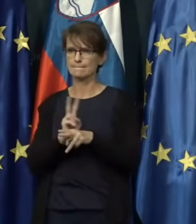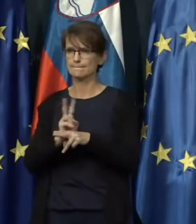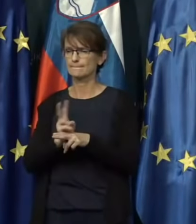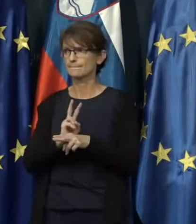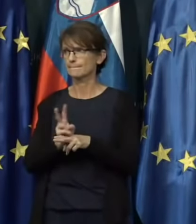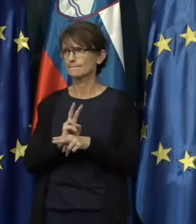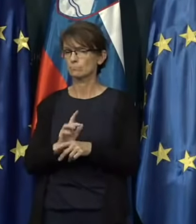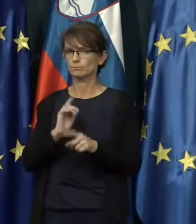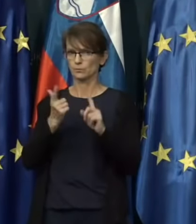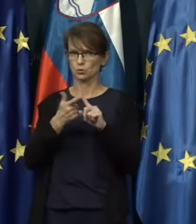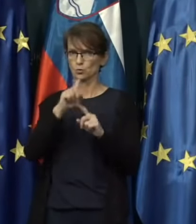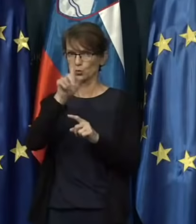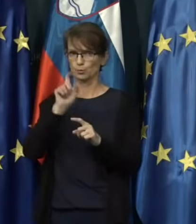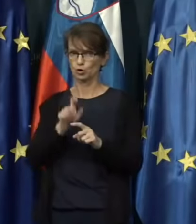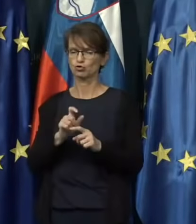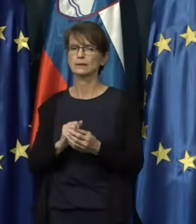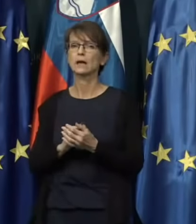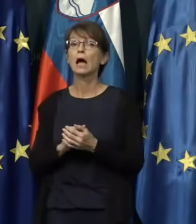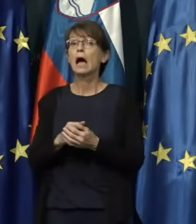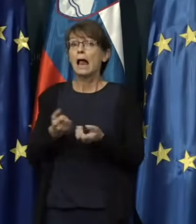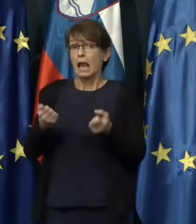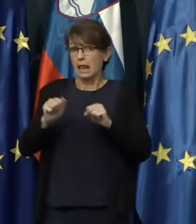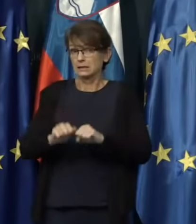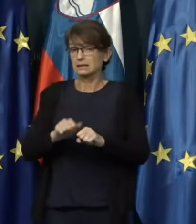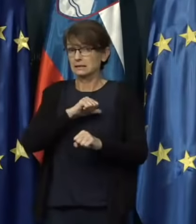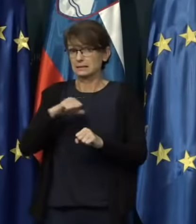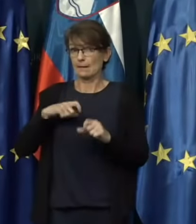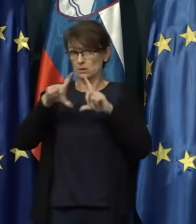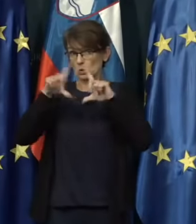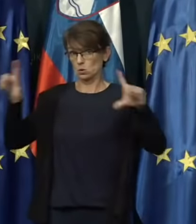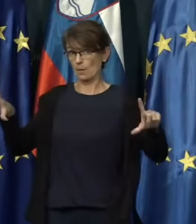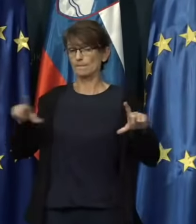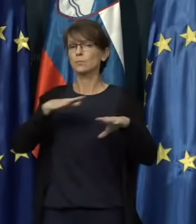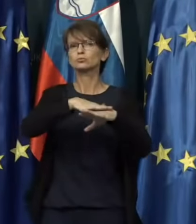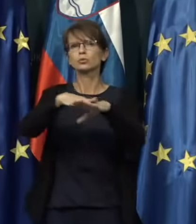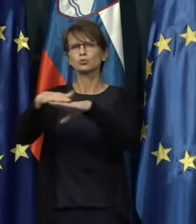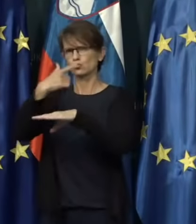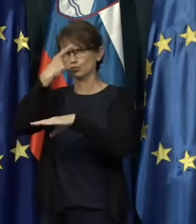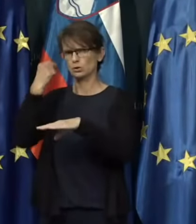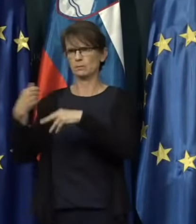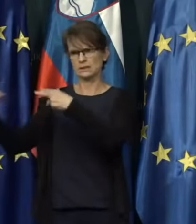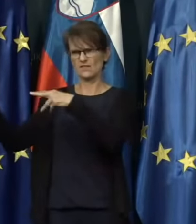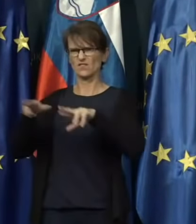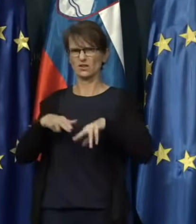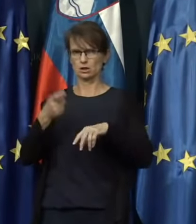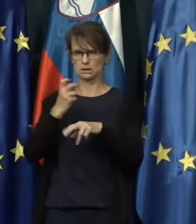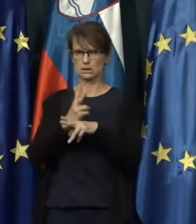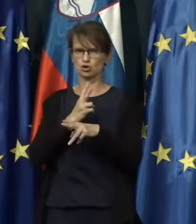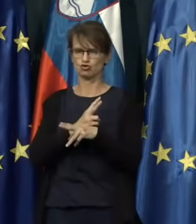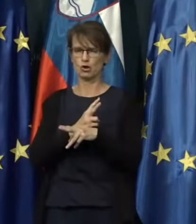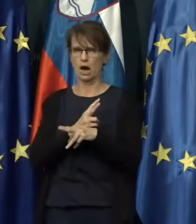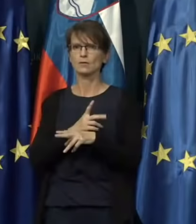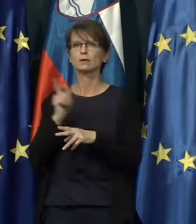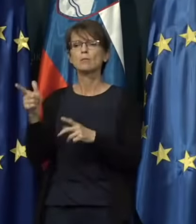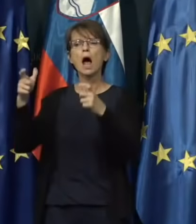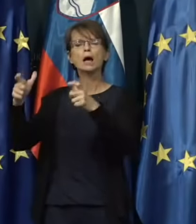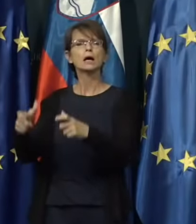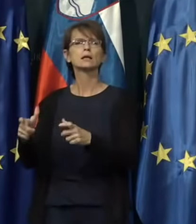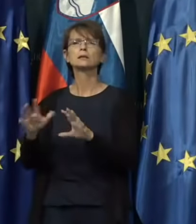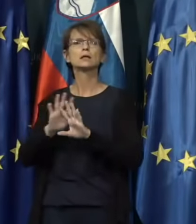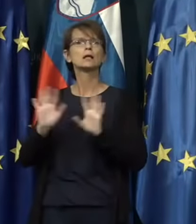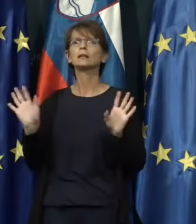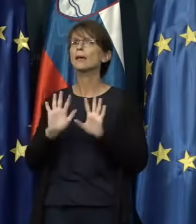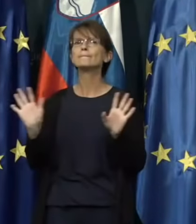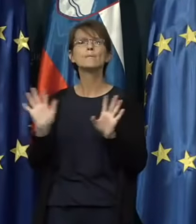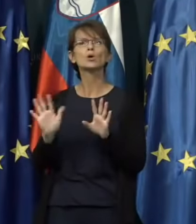je, dogaja se, da vlastniki samskih domov sporočajo ljudem, ki se vračajo iz teh držav in imajo drejena karantena, da ne morajo